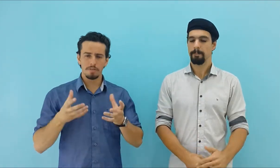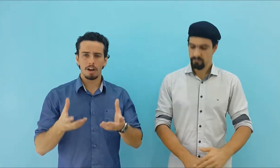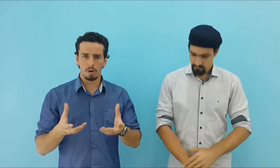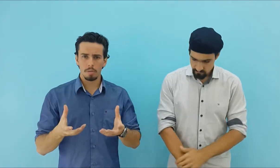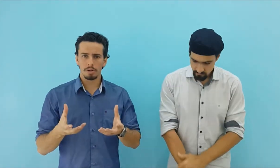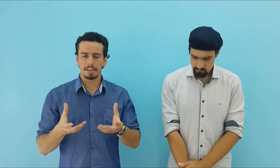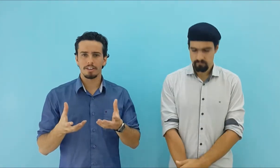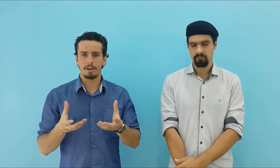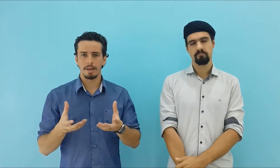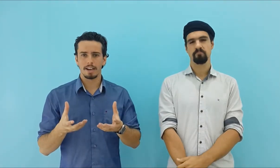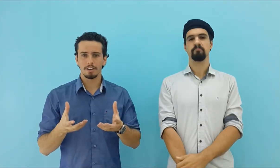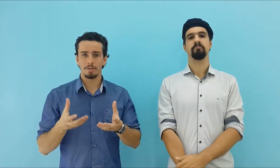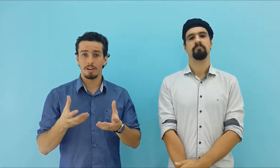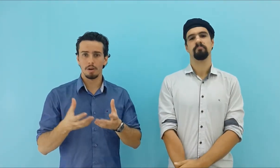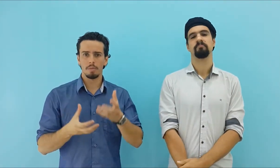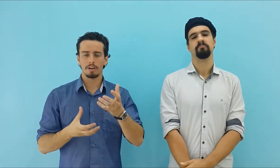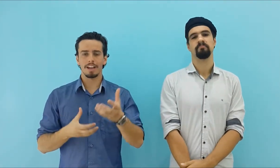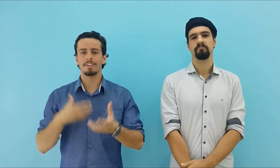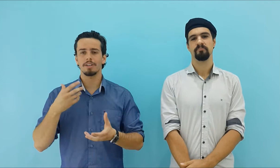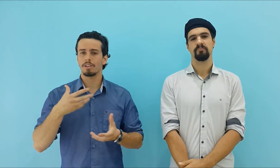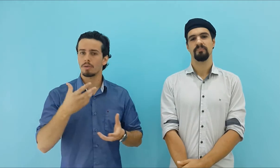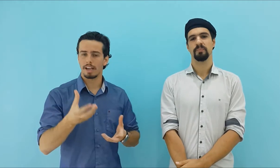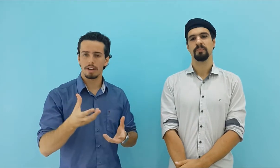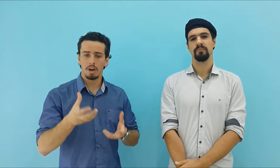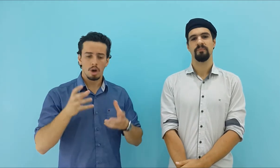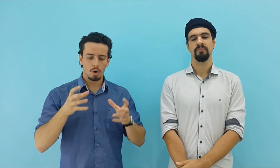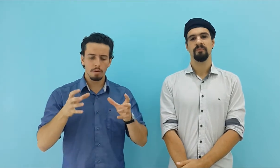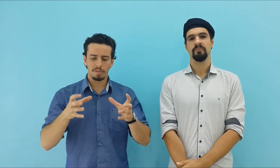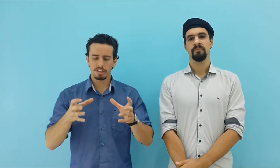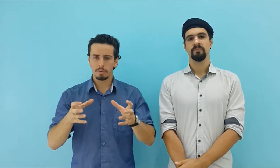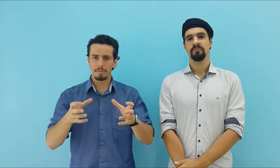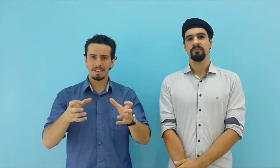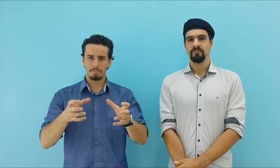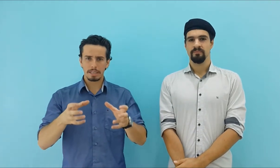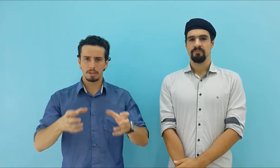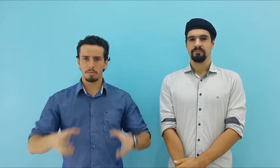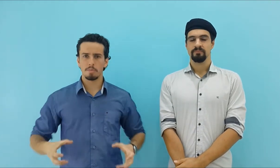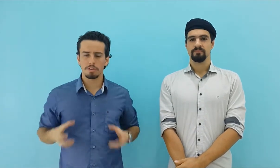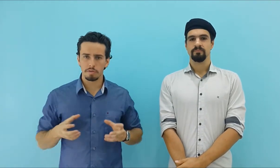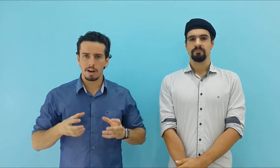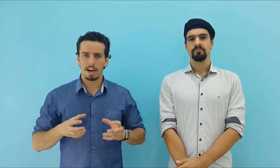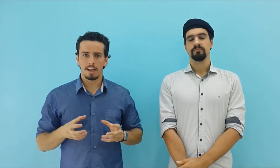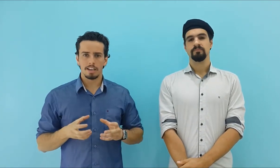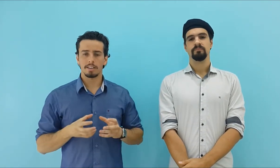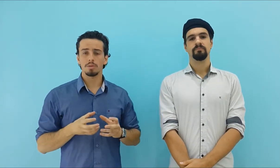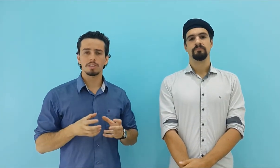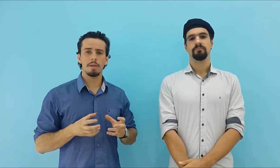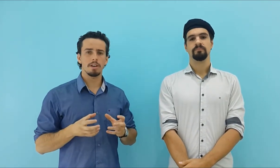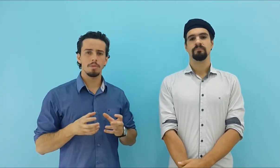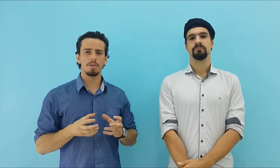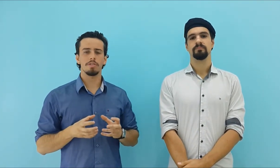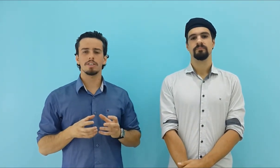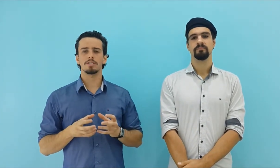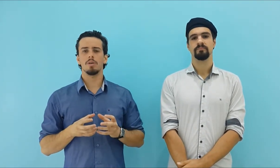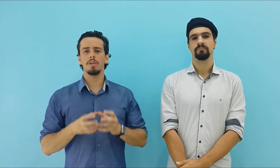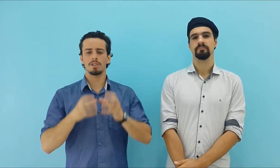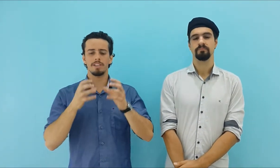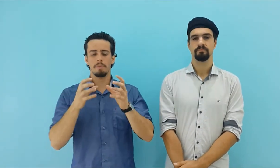o valor por trás da meta, o valor por trás daquilo que eu quero, como eu faço para aquilo me motivar? Então saiba que motivação é você